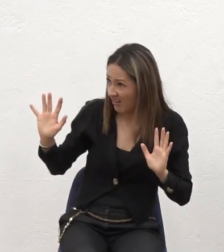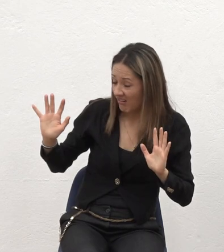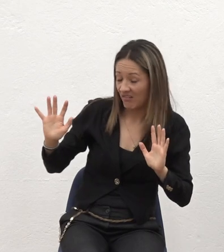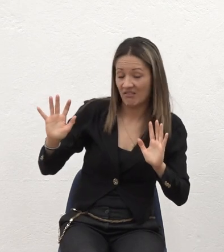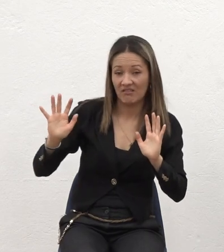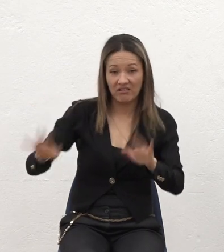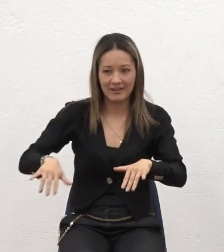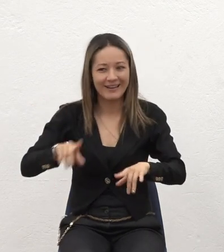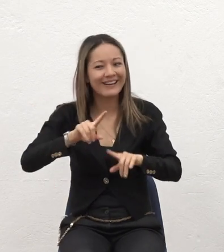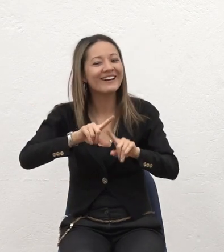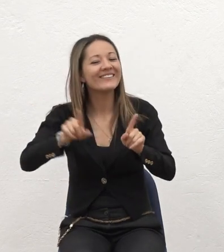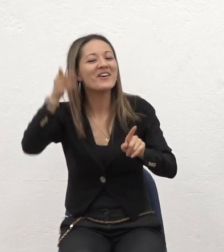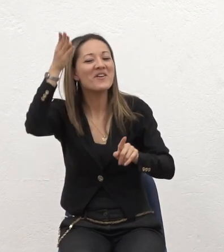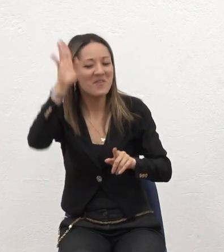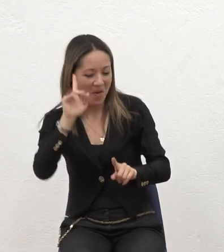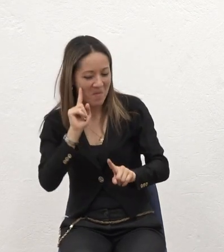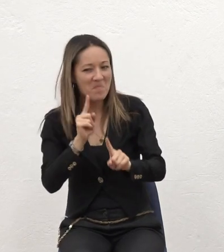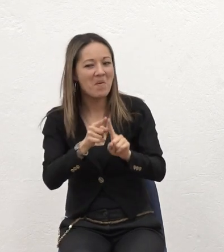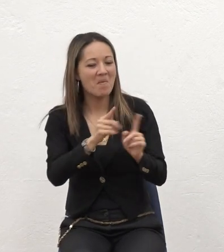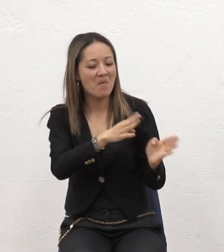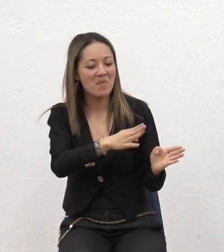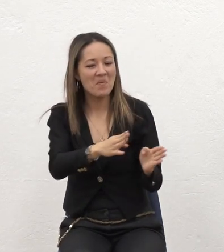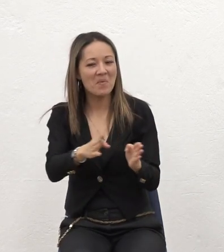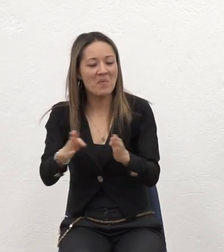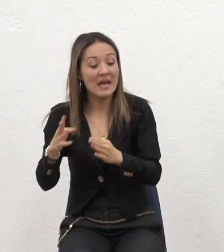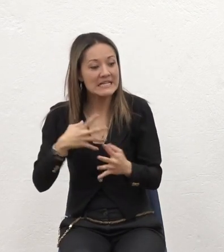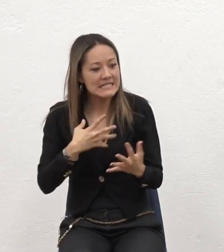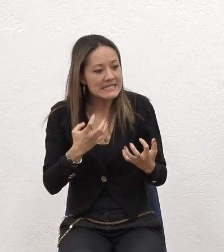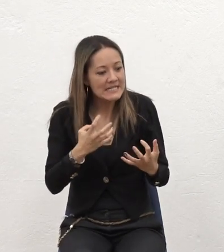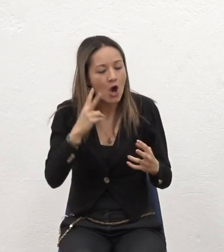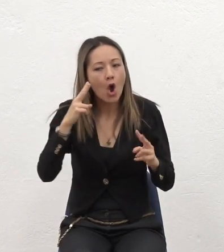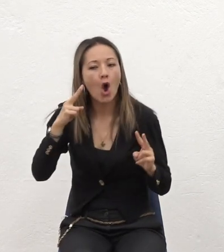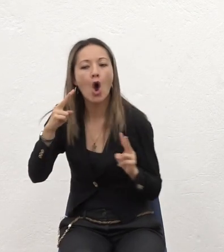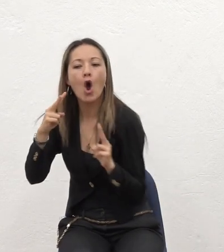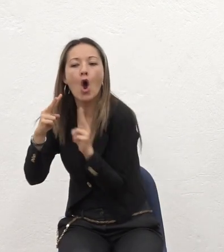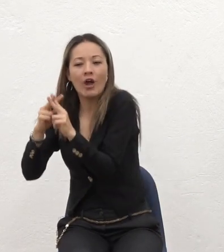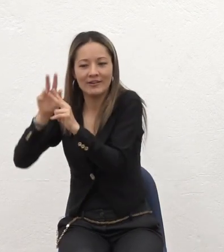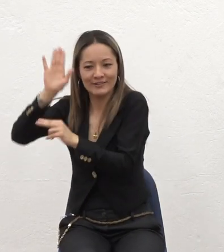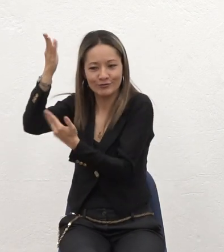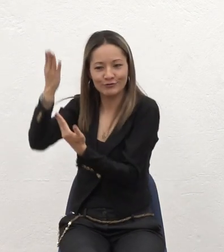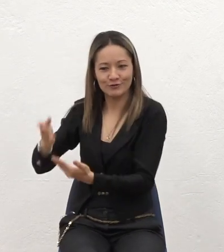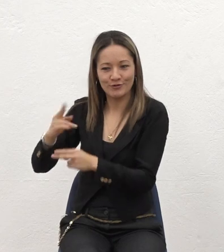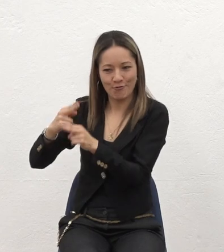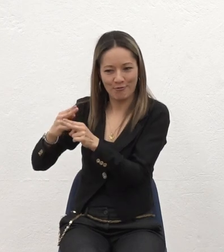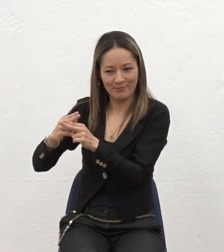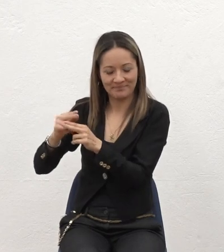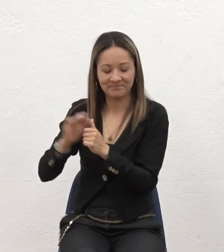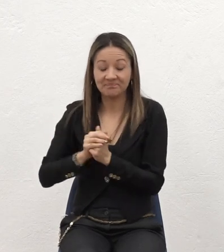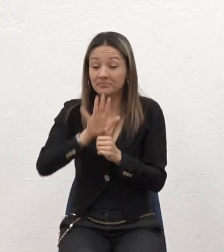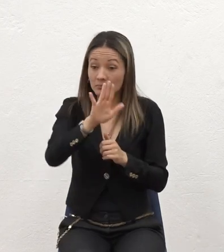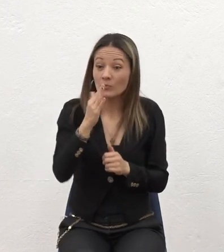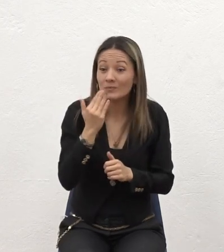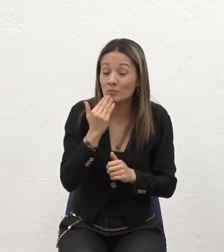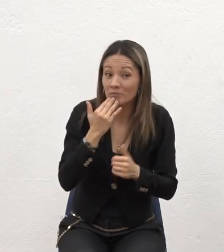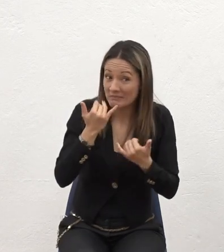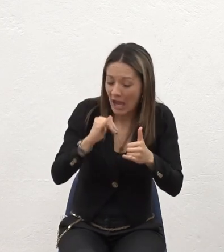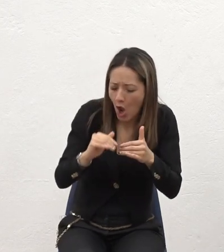señor Tiene un propósito Con eso Y era que yo Efectivamente Conociera ese nombre Cuando yo Ya empecé Como a Venir con